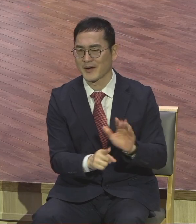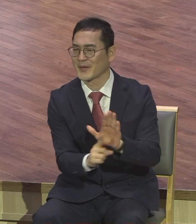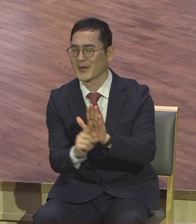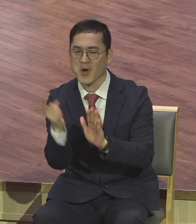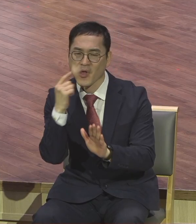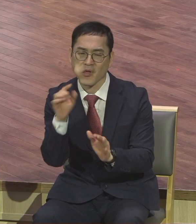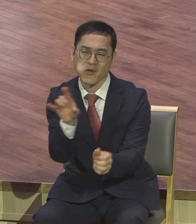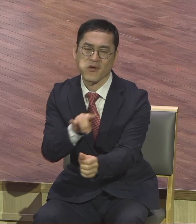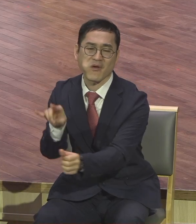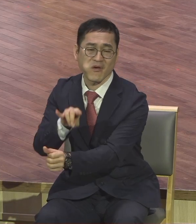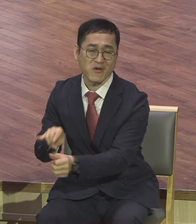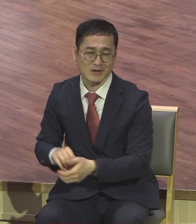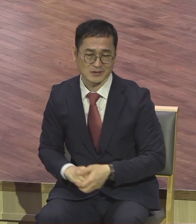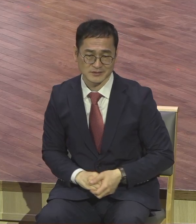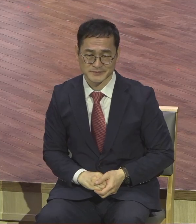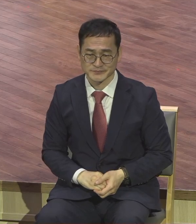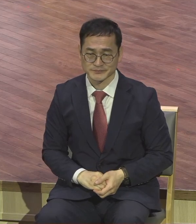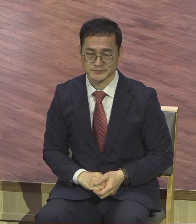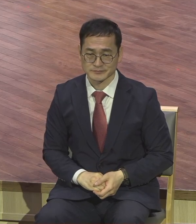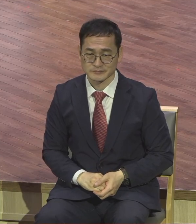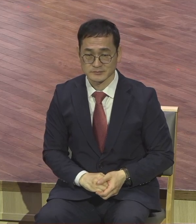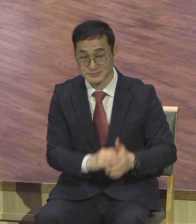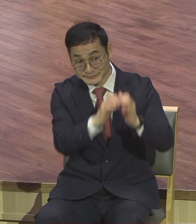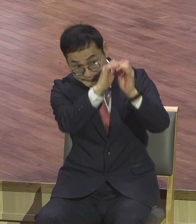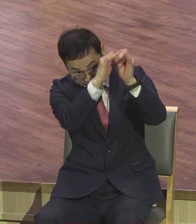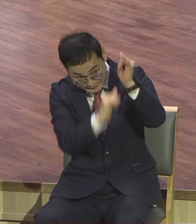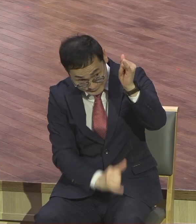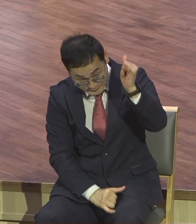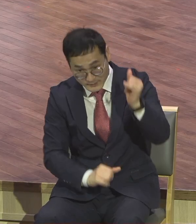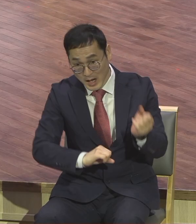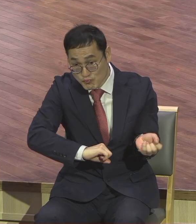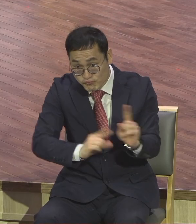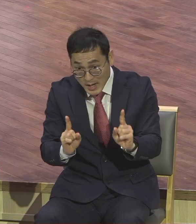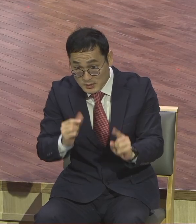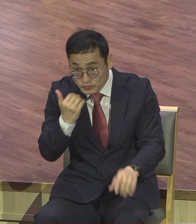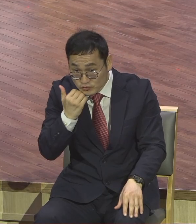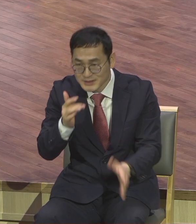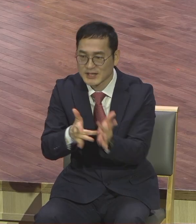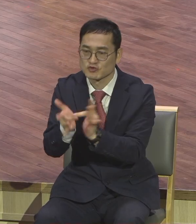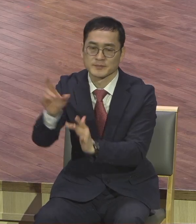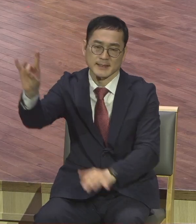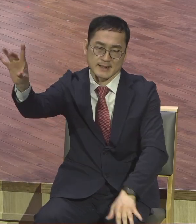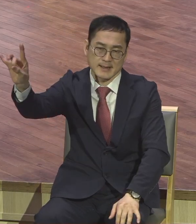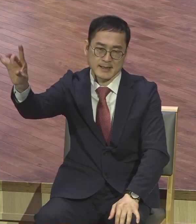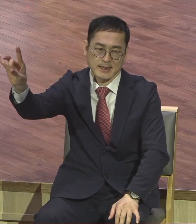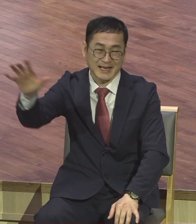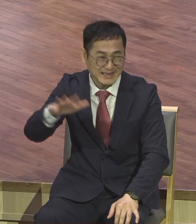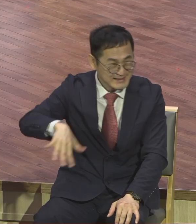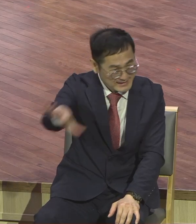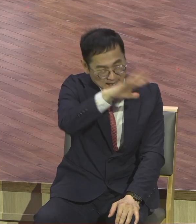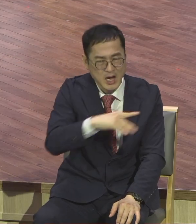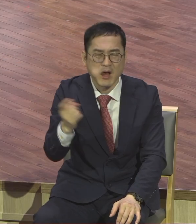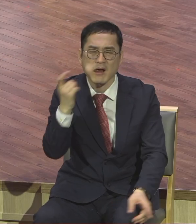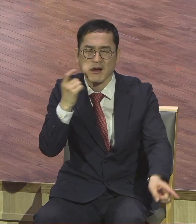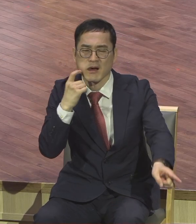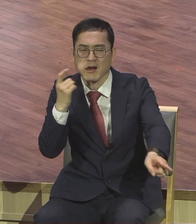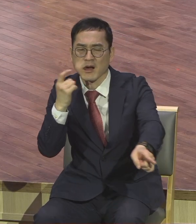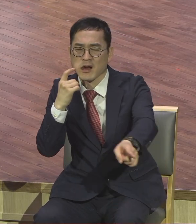인류 역사에 부활하신 분이 예수님밖에 없습니다. 전부 다 가짜 속임수입니다. 부활의 정언자